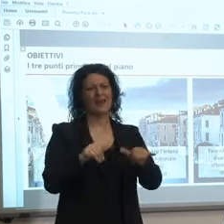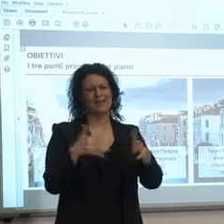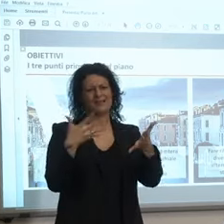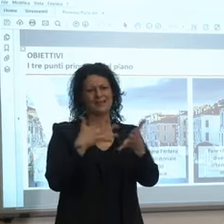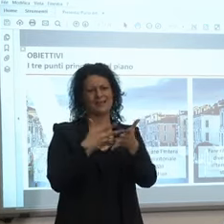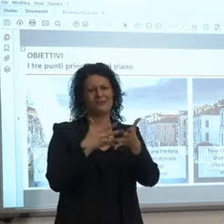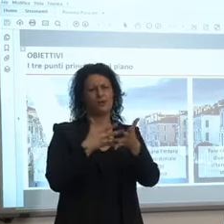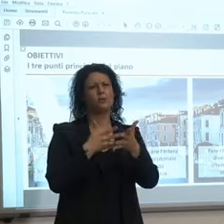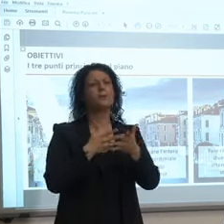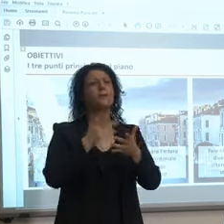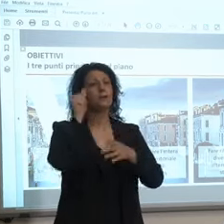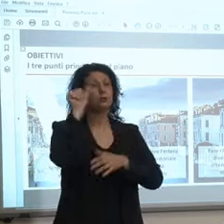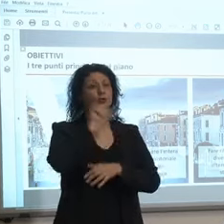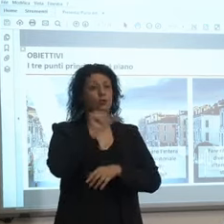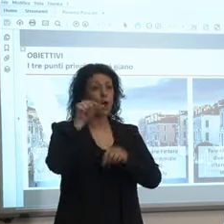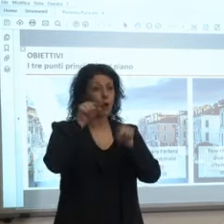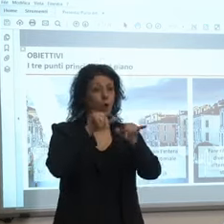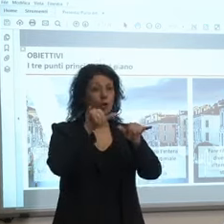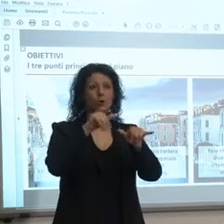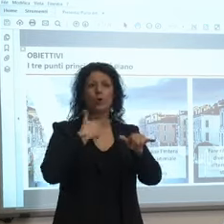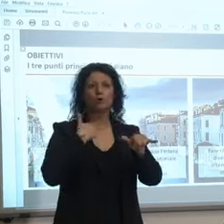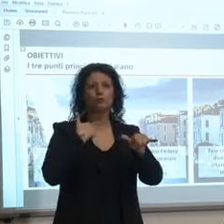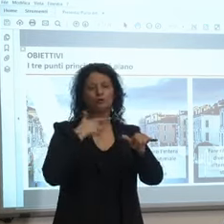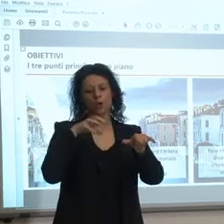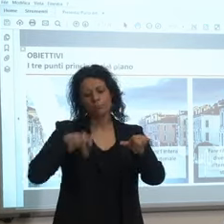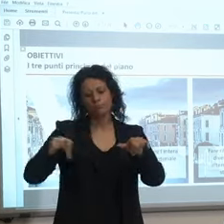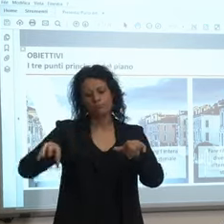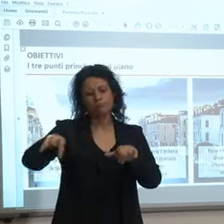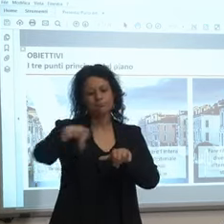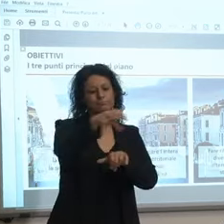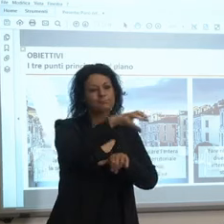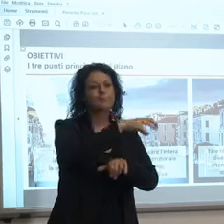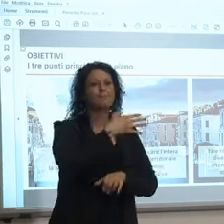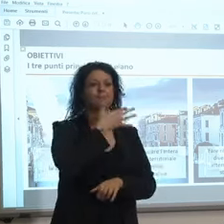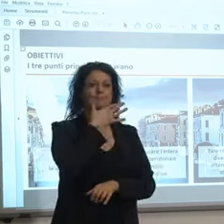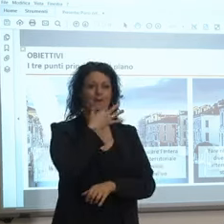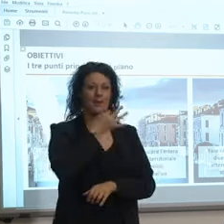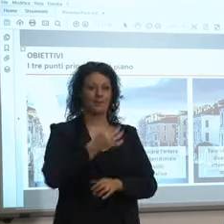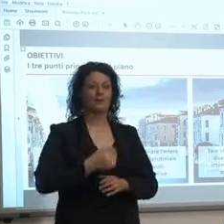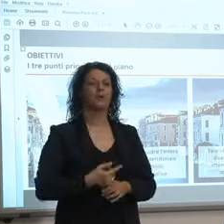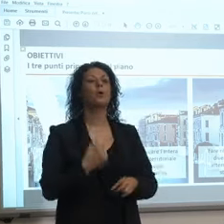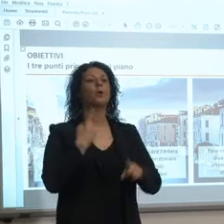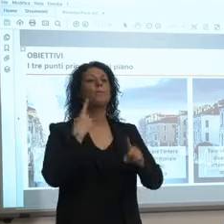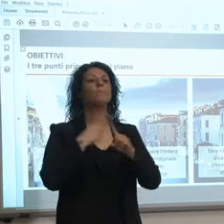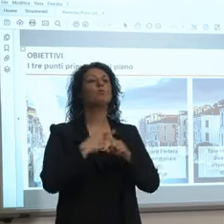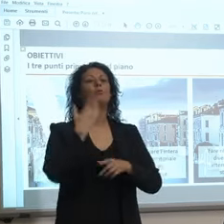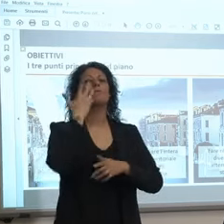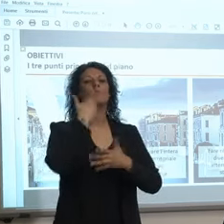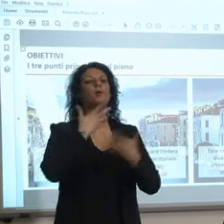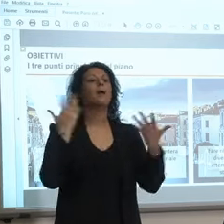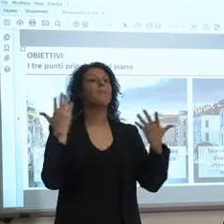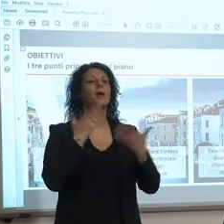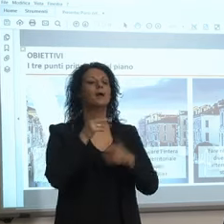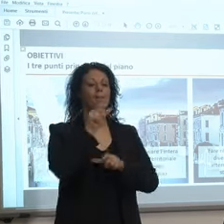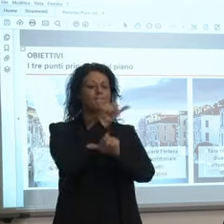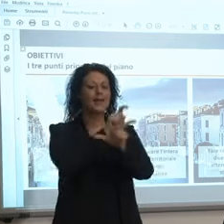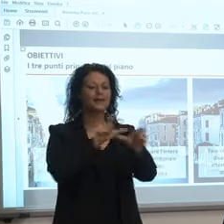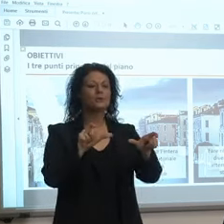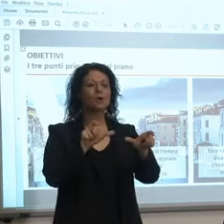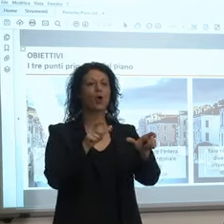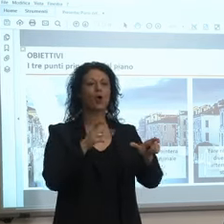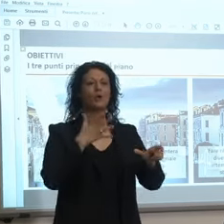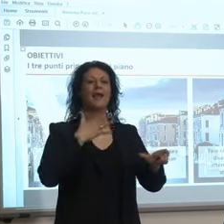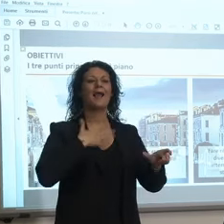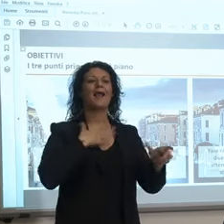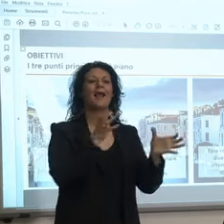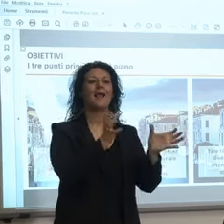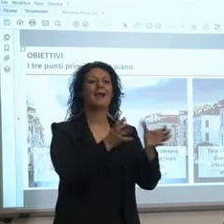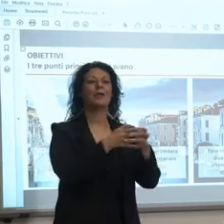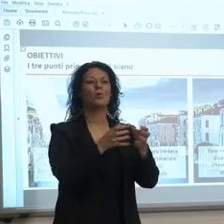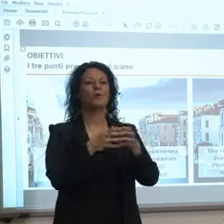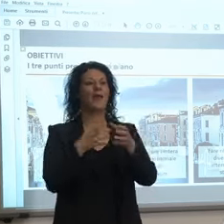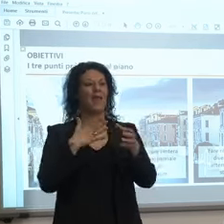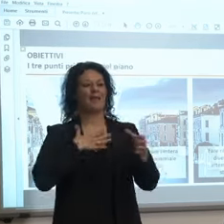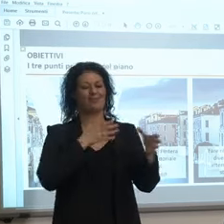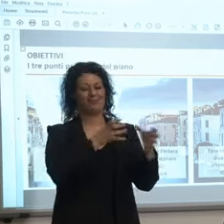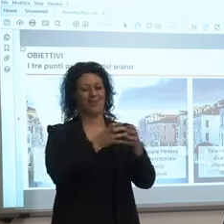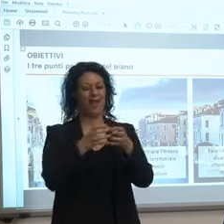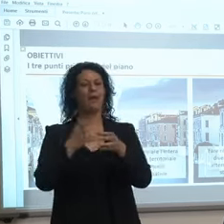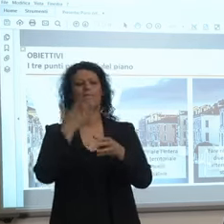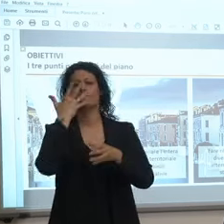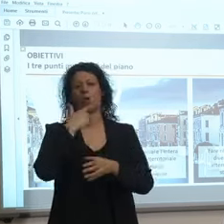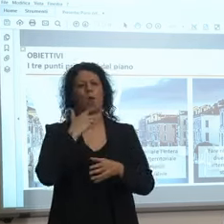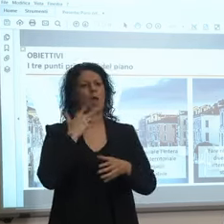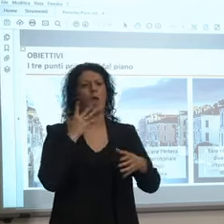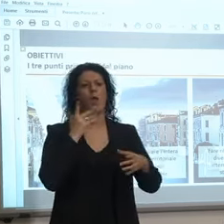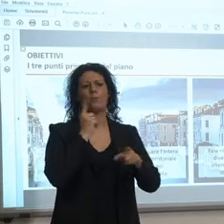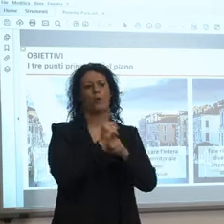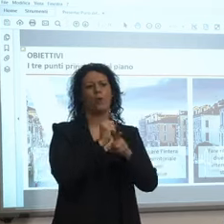più belli innovativi e poi fare riferimento a diversi target cioè noi vogliamo colpire i giovani le famiglie gli anziani